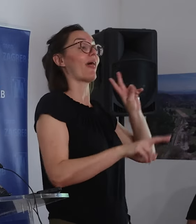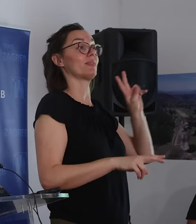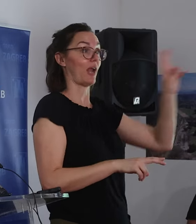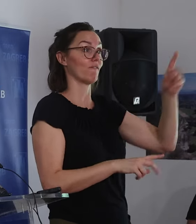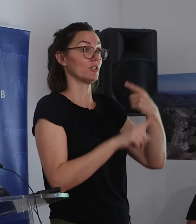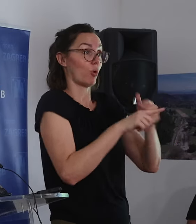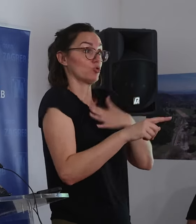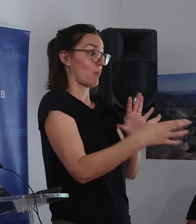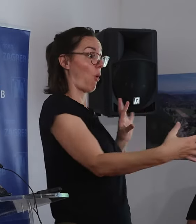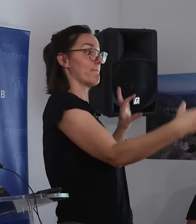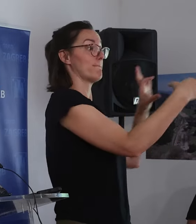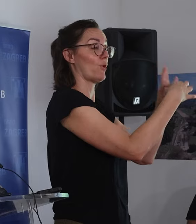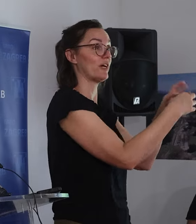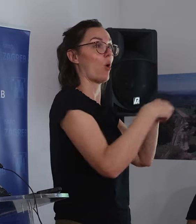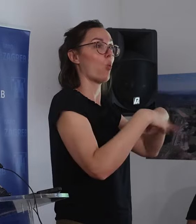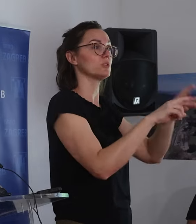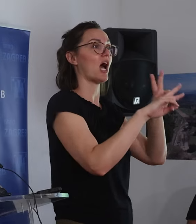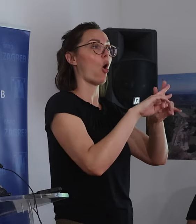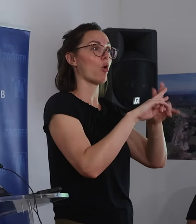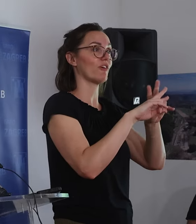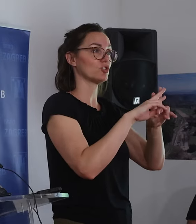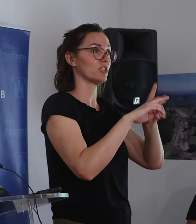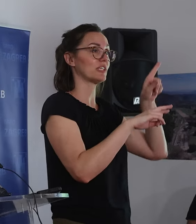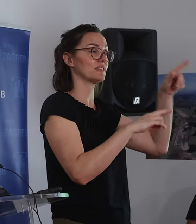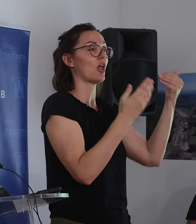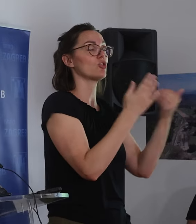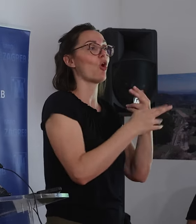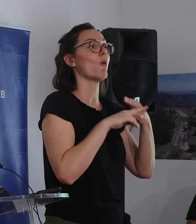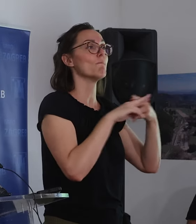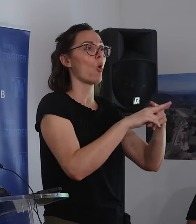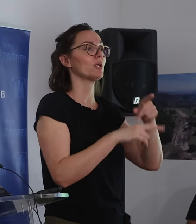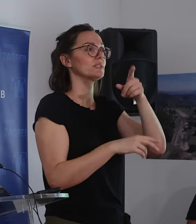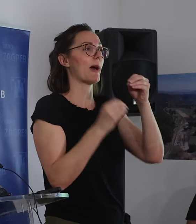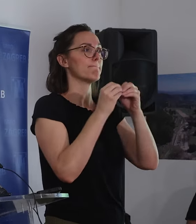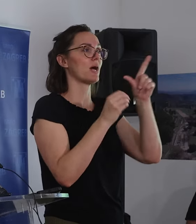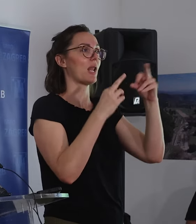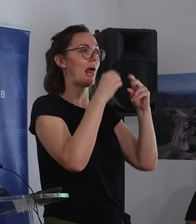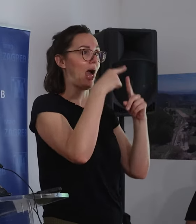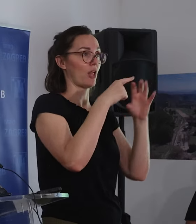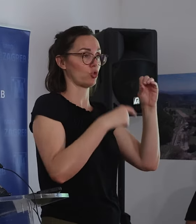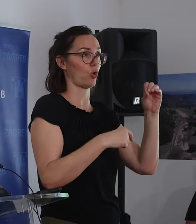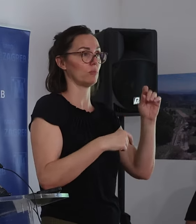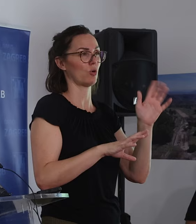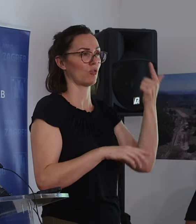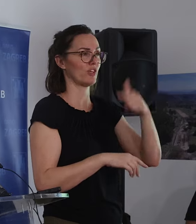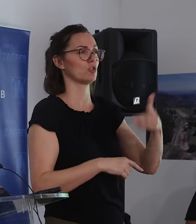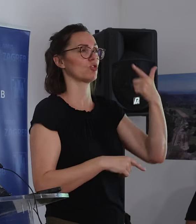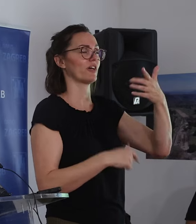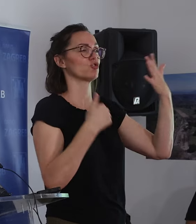povežemo Koročansku sa novom nacionalnom dječnom bolnicom koji će se graditi u vlatu, po nama ministarstva će početi raditi u 2006.